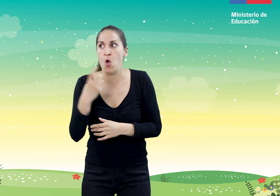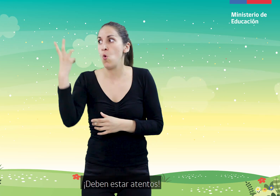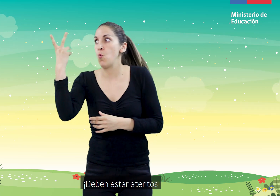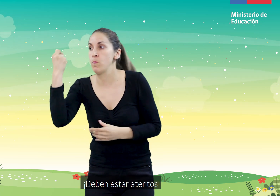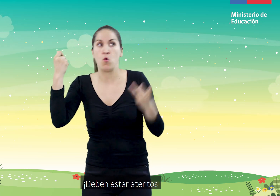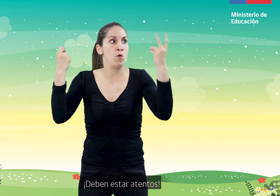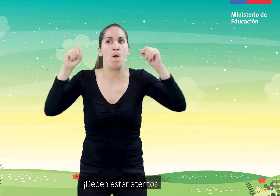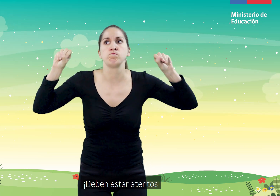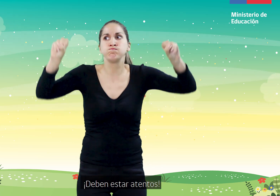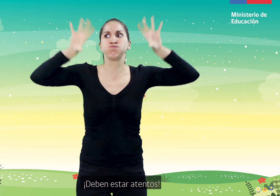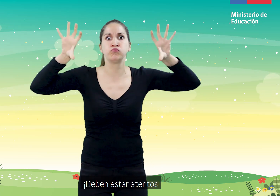¡Deben estar atentos!